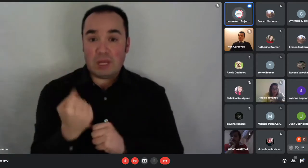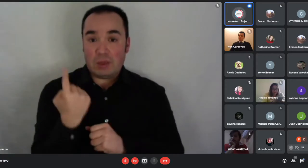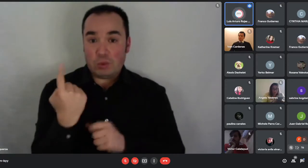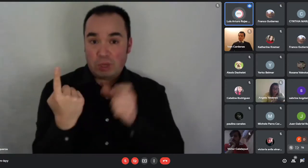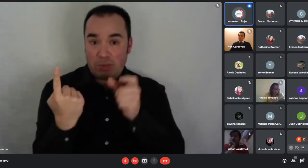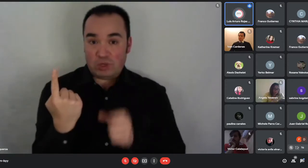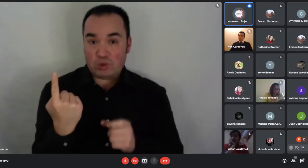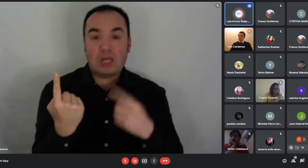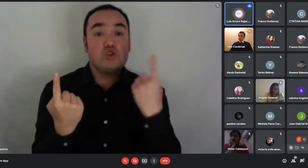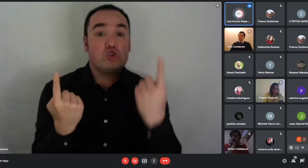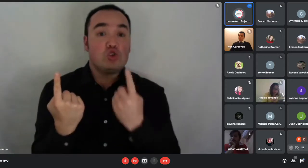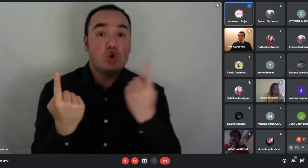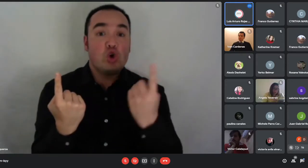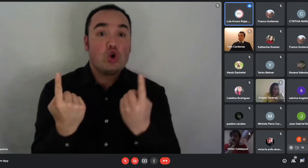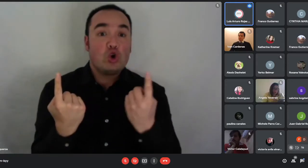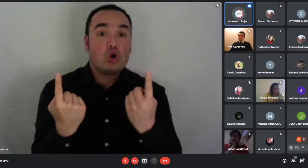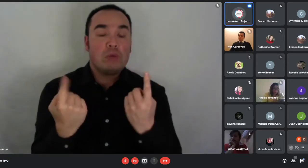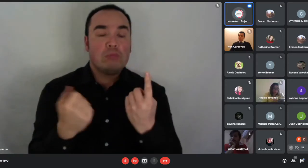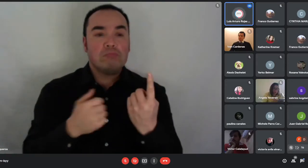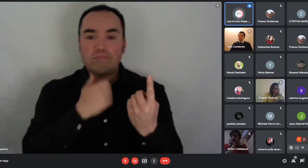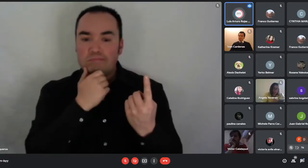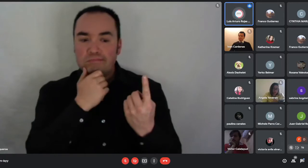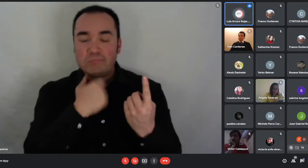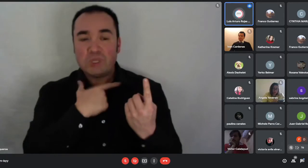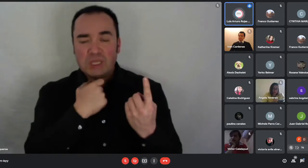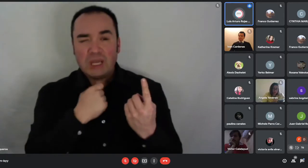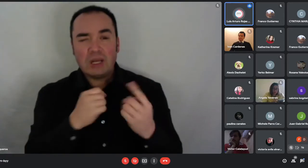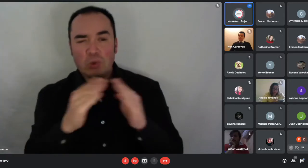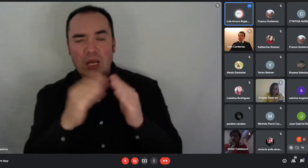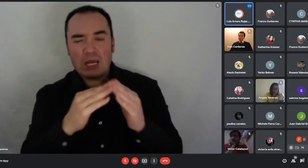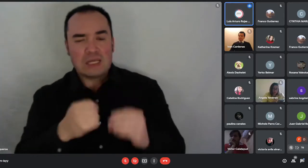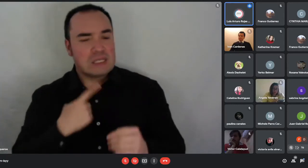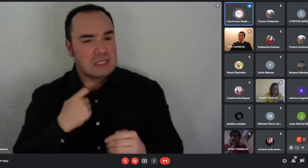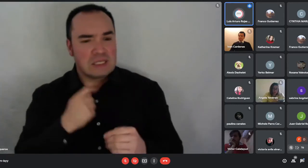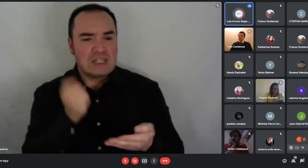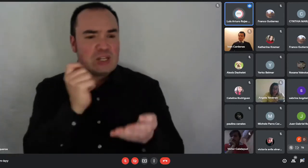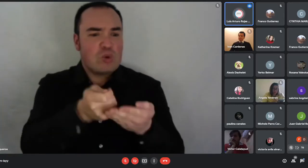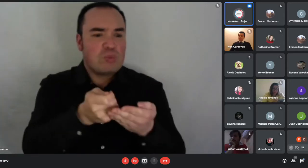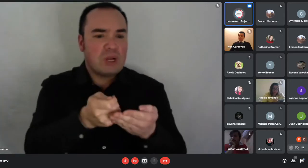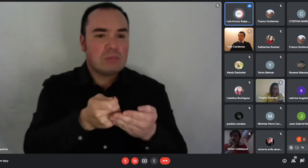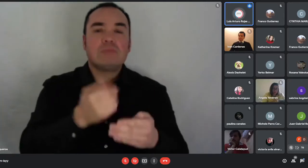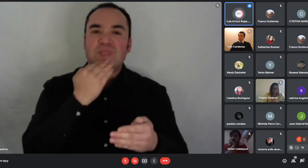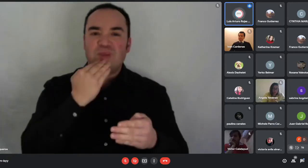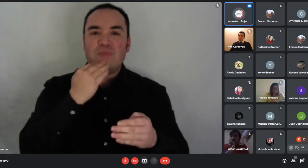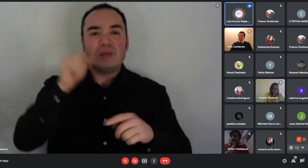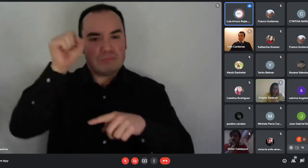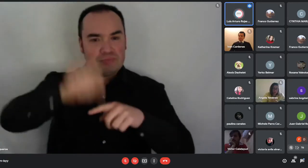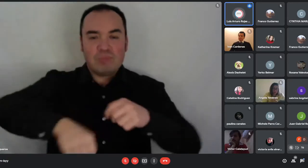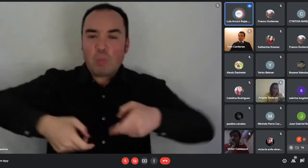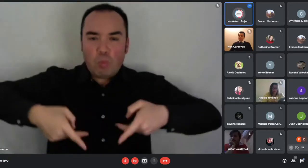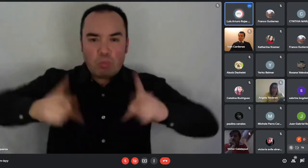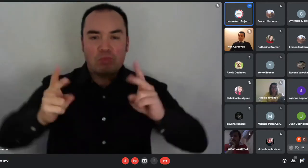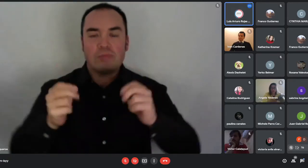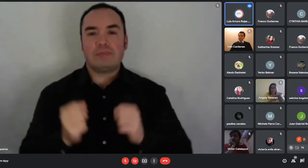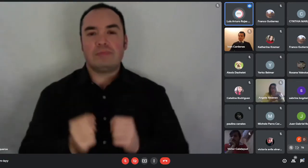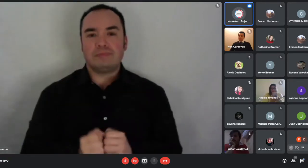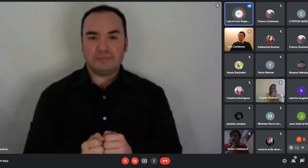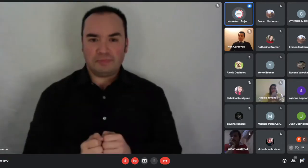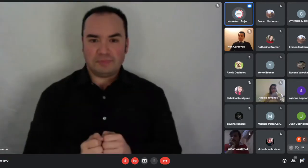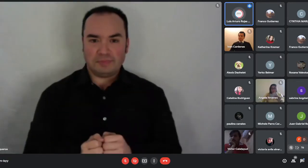postular de forma unipersonal, lo puede hacer a través del DS-01. Ya solamente que al momento de postular o antes de